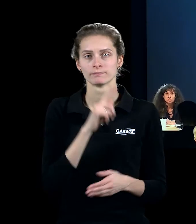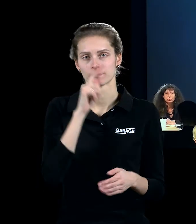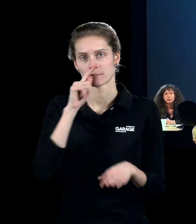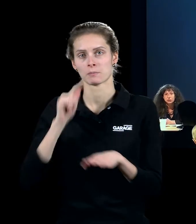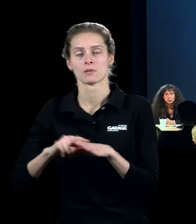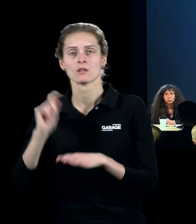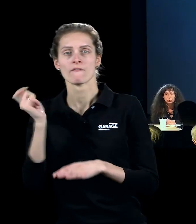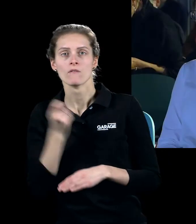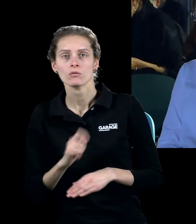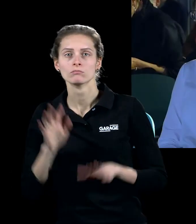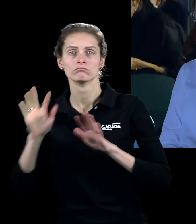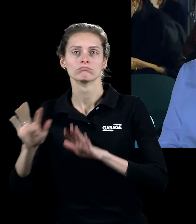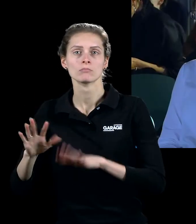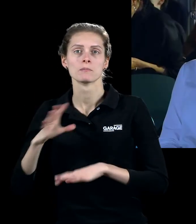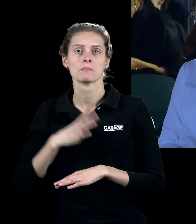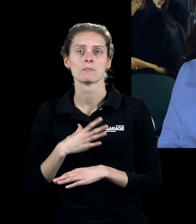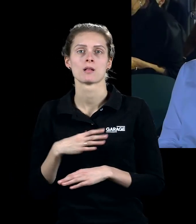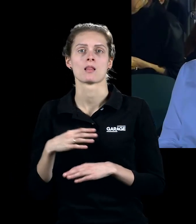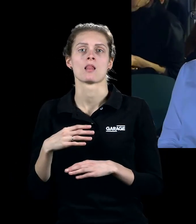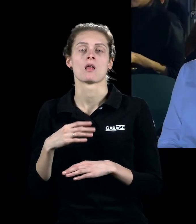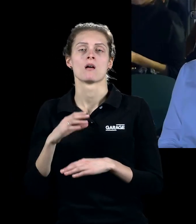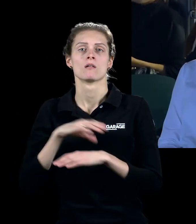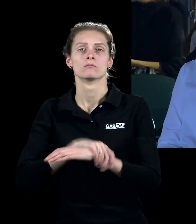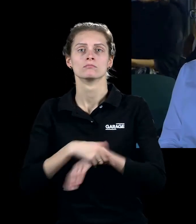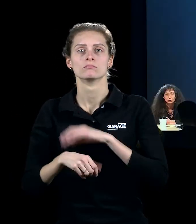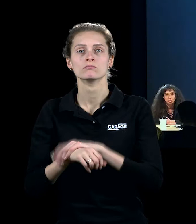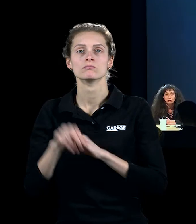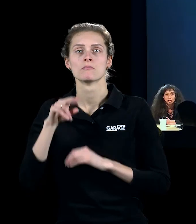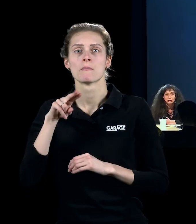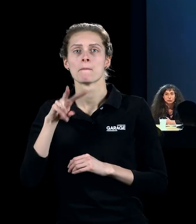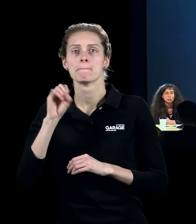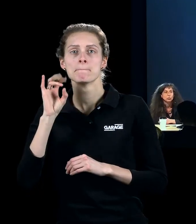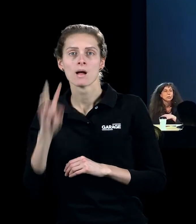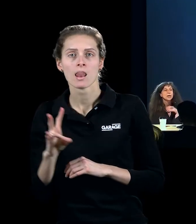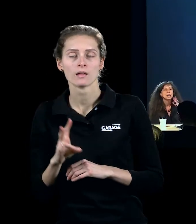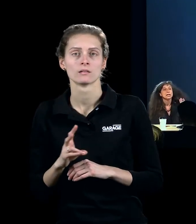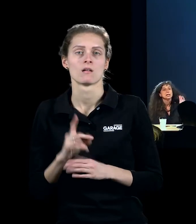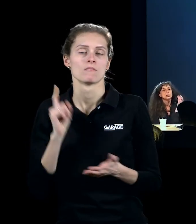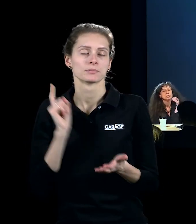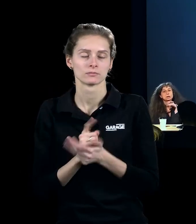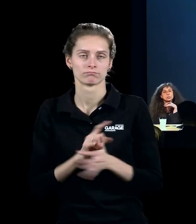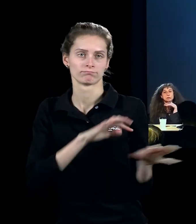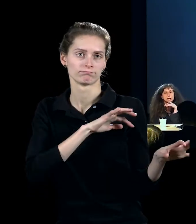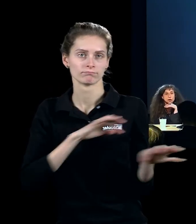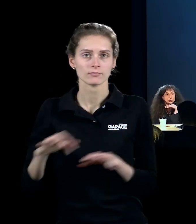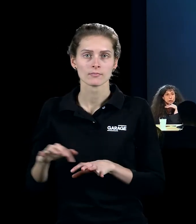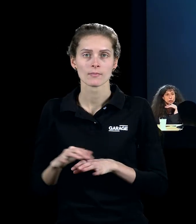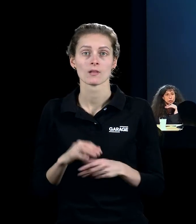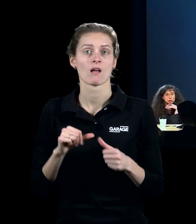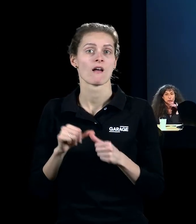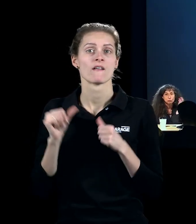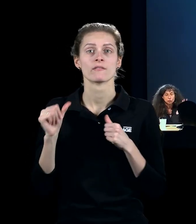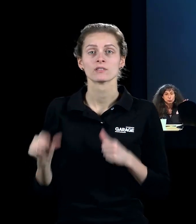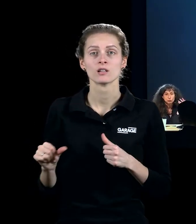успел повоевать и побывать в плену. Это была обязательная воинская повинность, поэтому никто избежать этого не мог. Но при этом, в отличие от